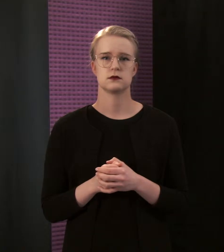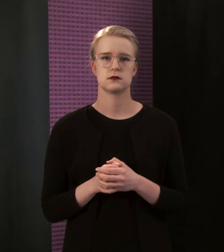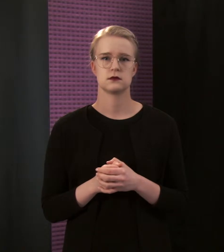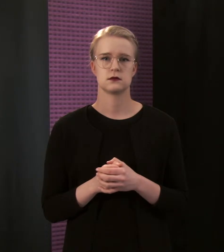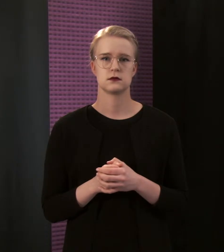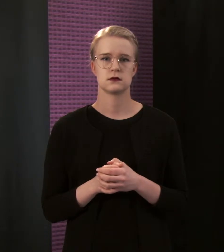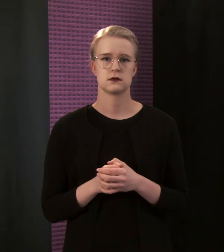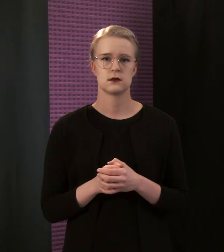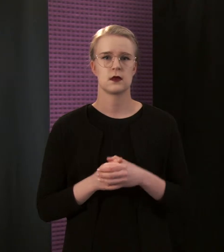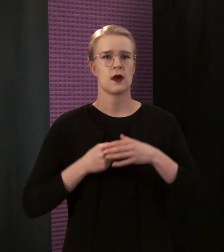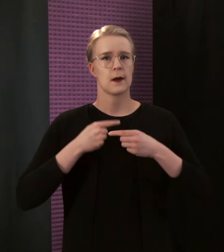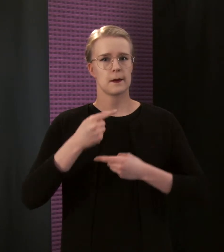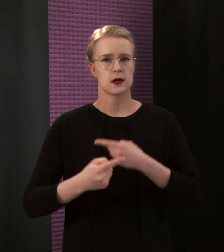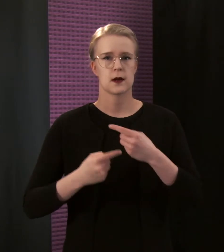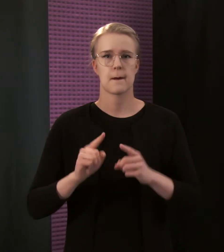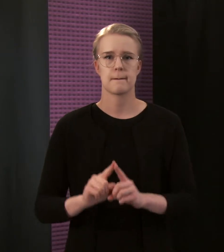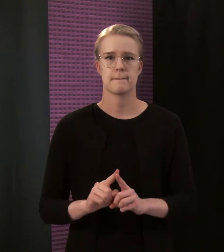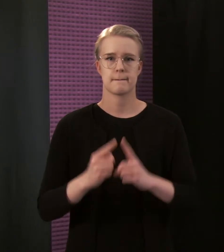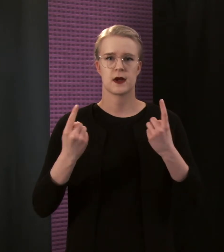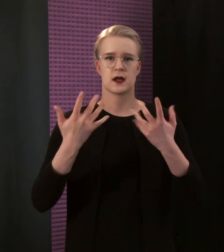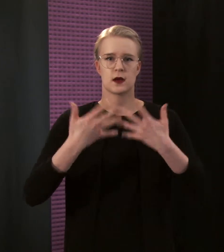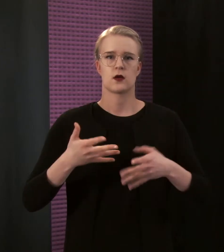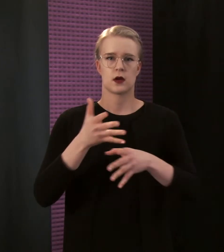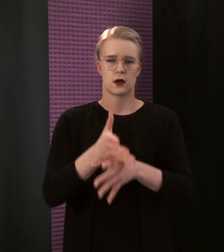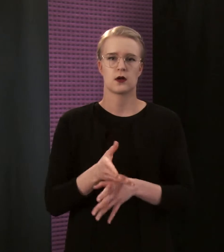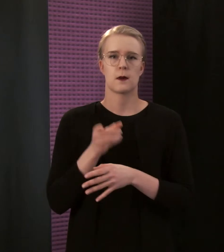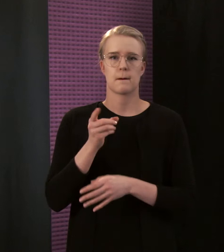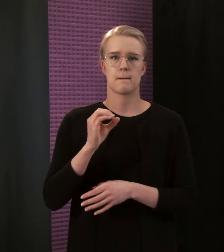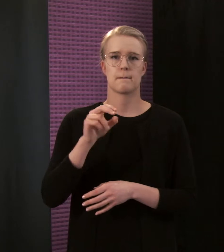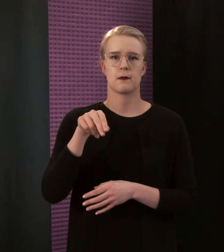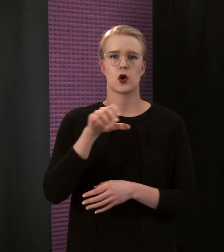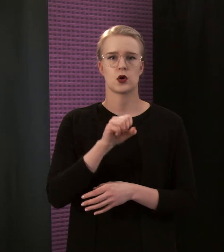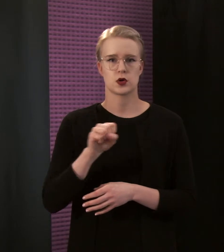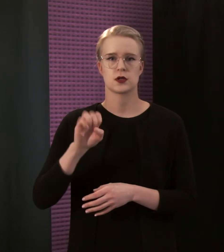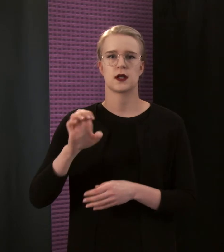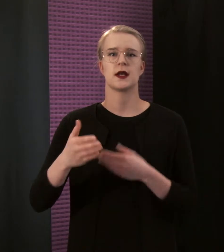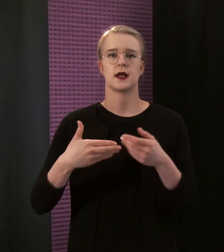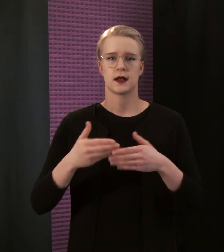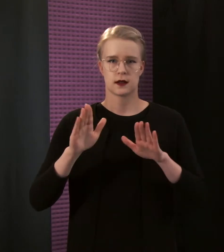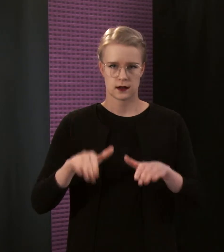Viedemäläinen metsäkoneyhtiö Ponsse teki viime vuonna hyvän tuloksen.